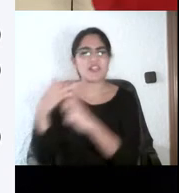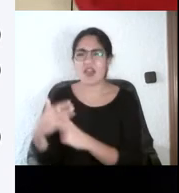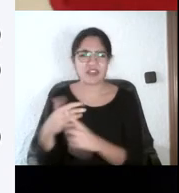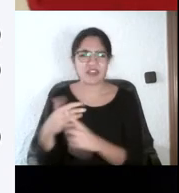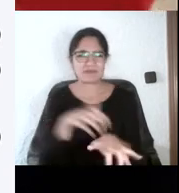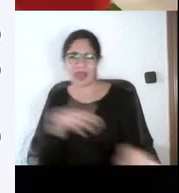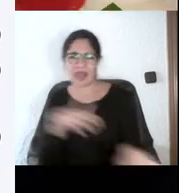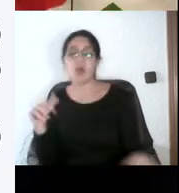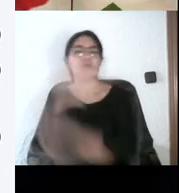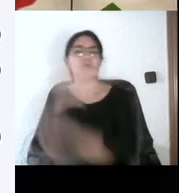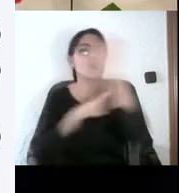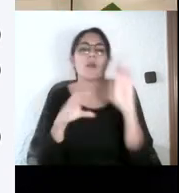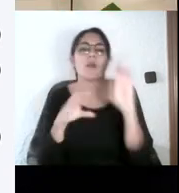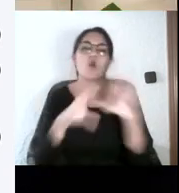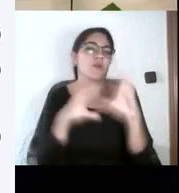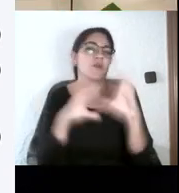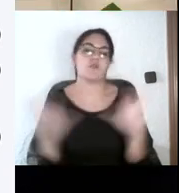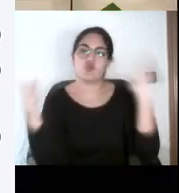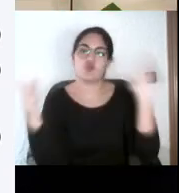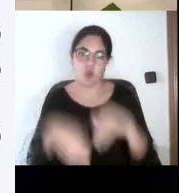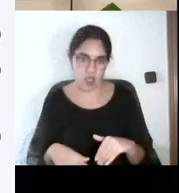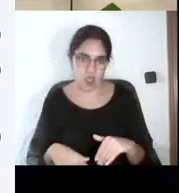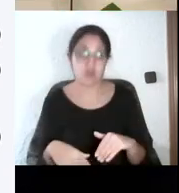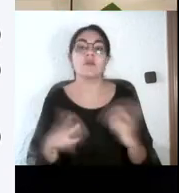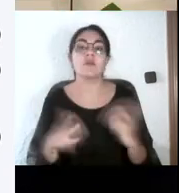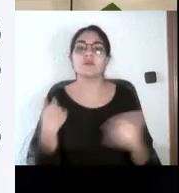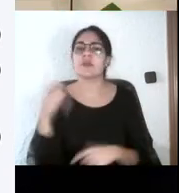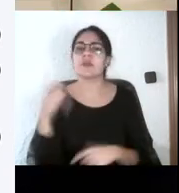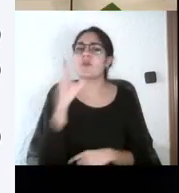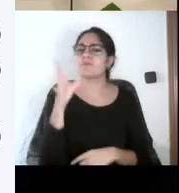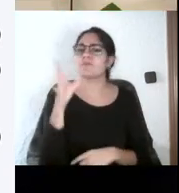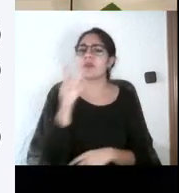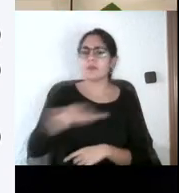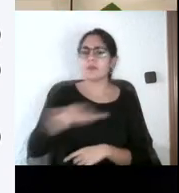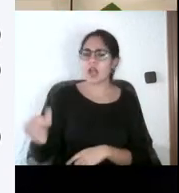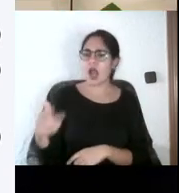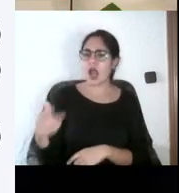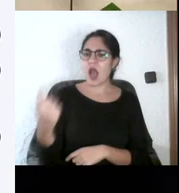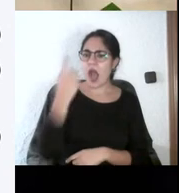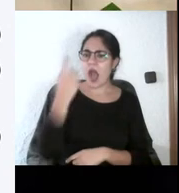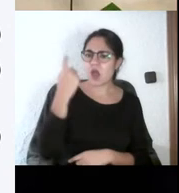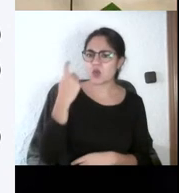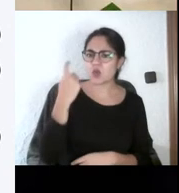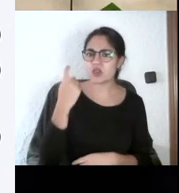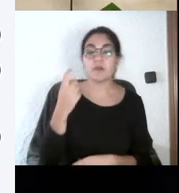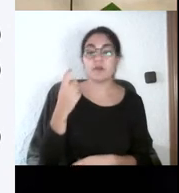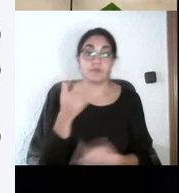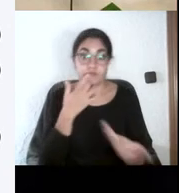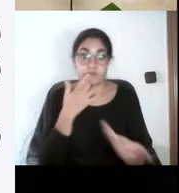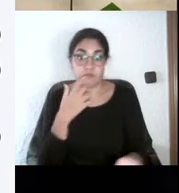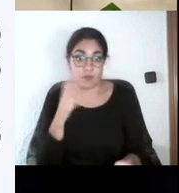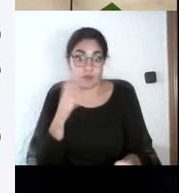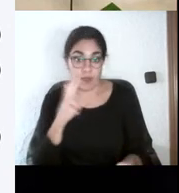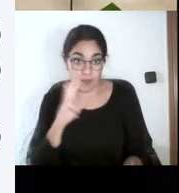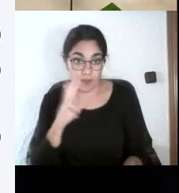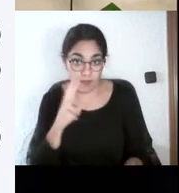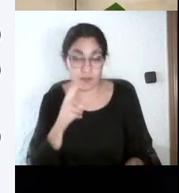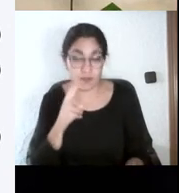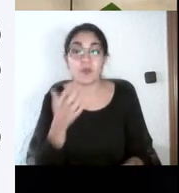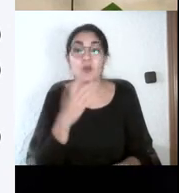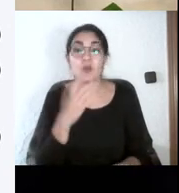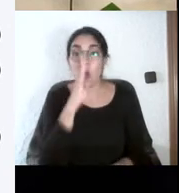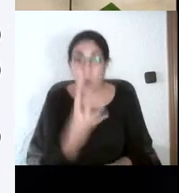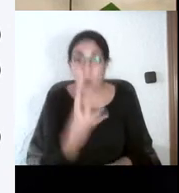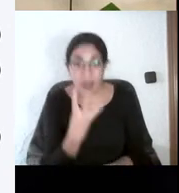que veo que los alumnos demandan, y lo veo sobre todo, es ir a clase en cuarto. Y en cuarto